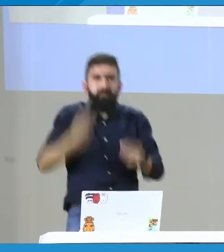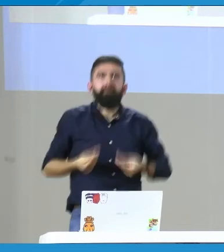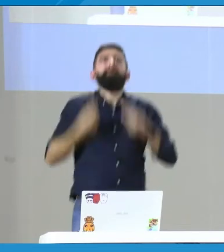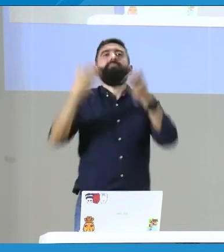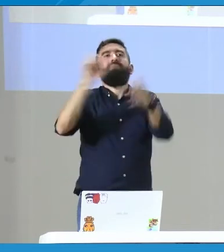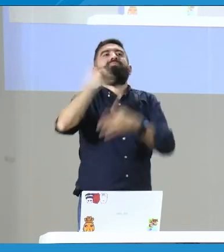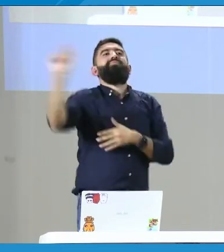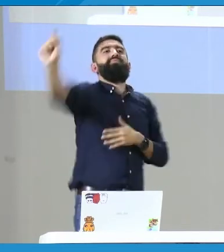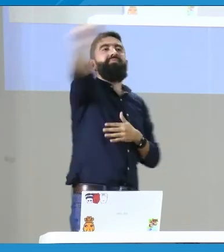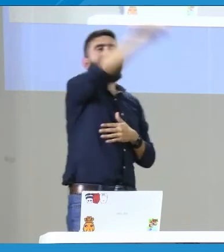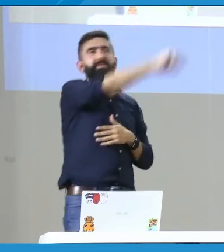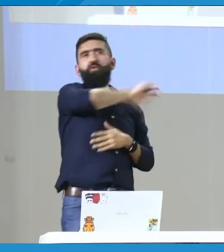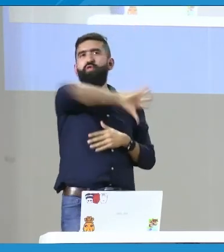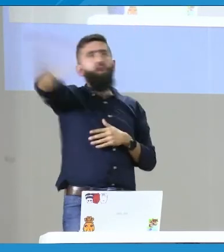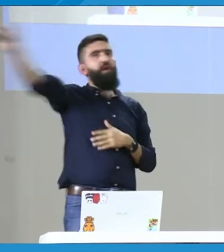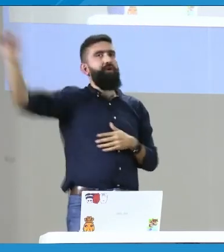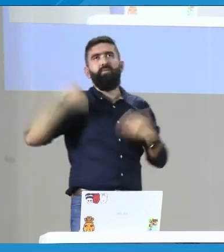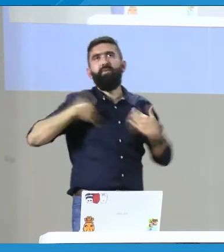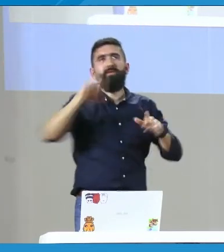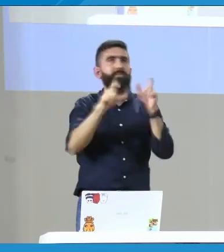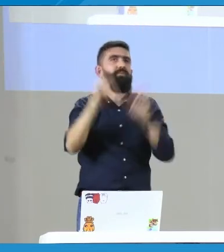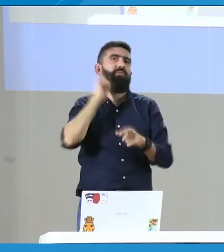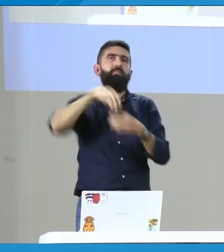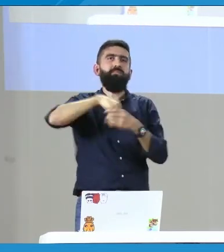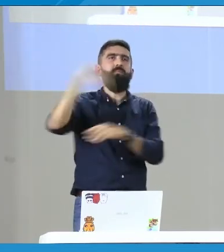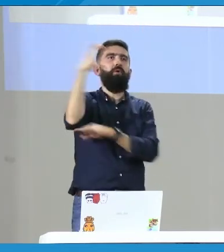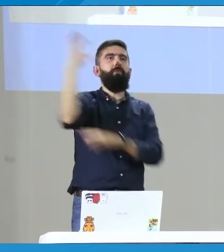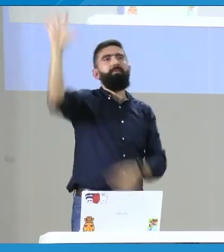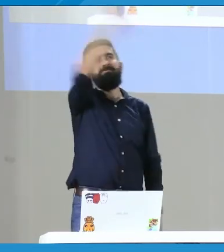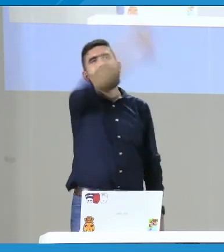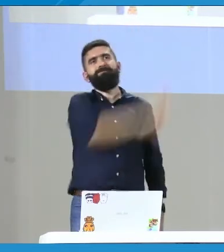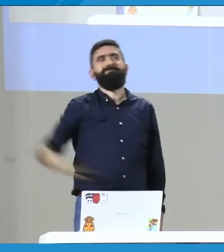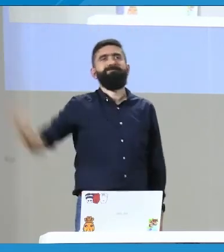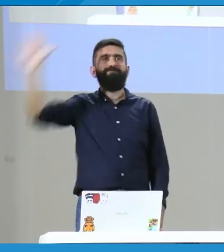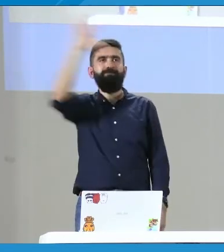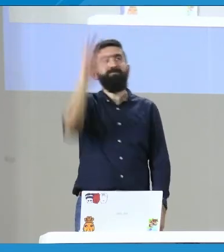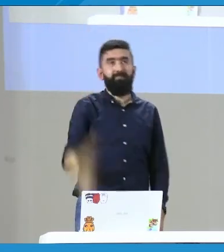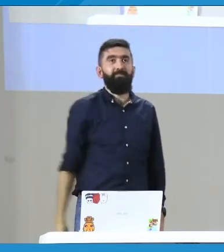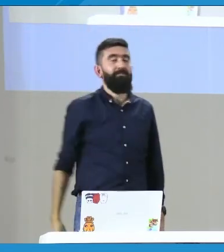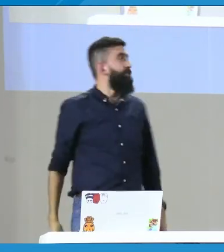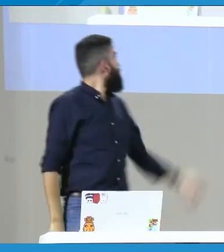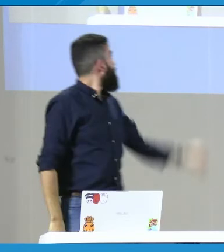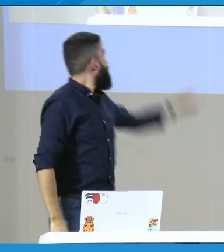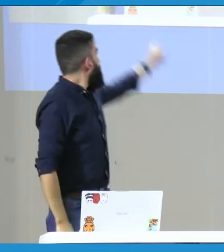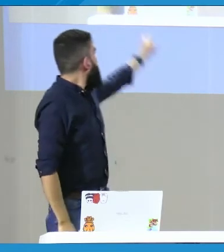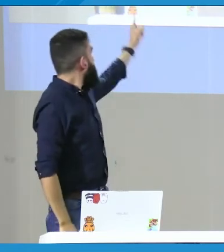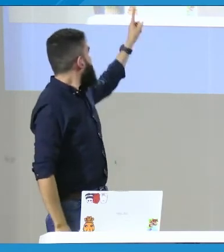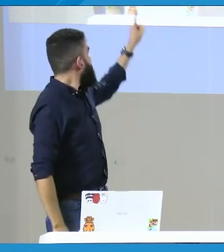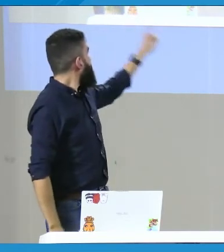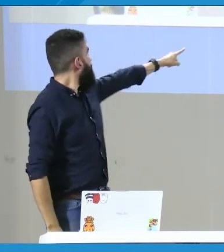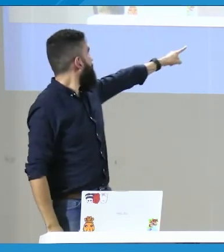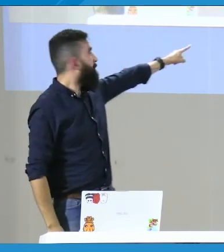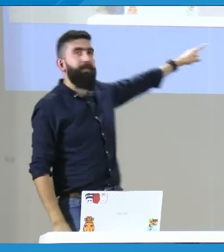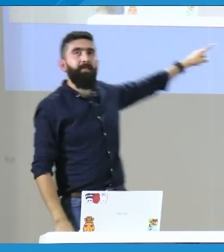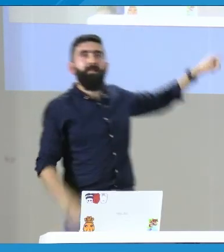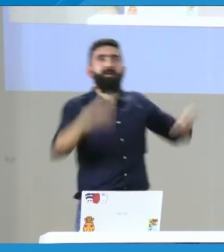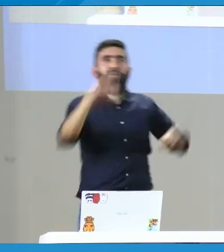teoría y lo que ustedes nos van a responder y así ya vamos a generar el estudio como tal para poder recoger información a nivel nacional de las personas